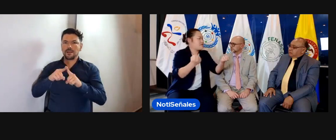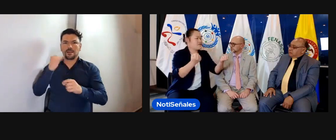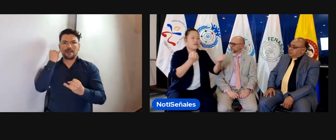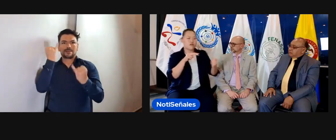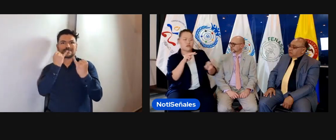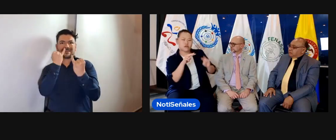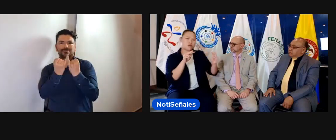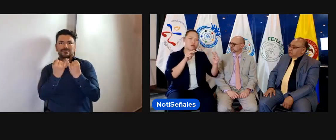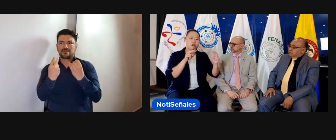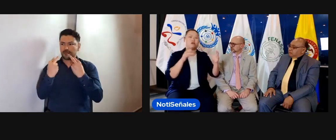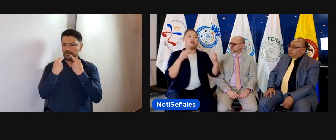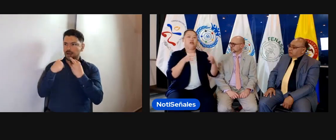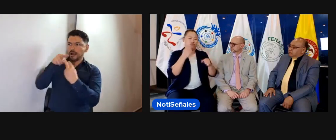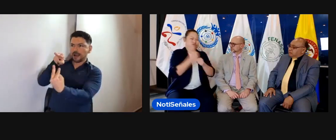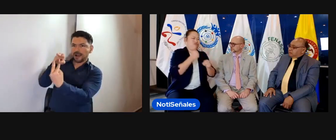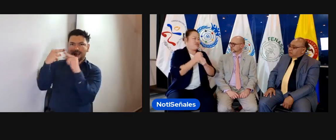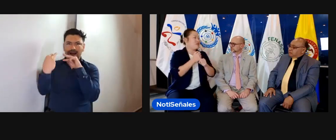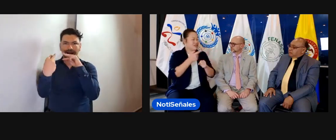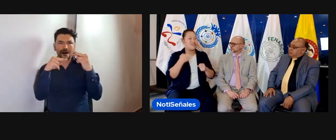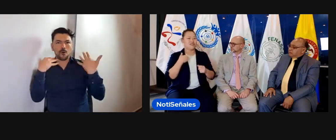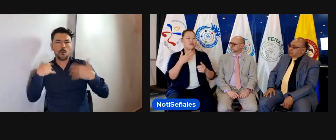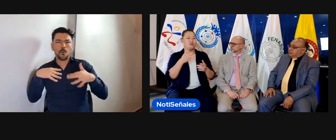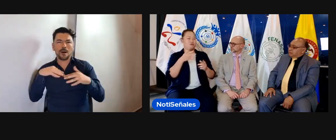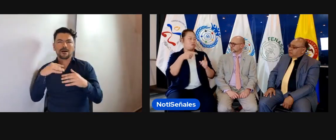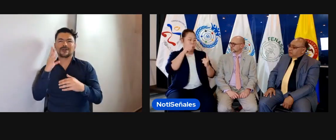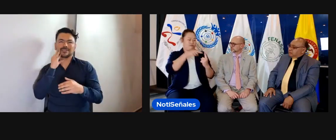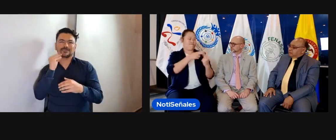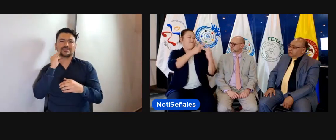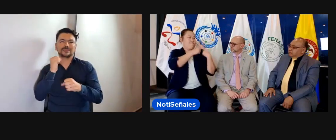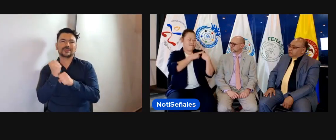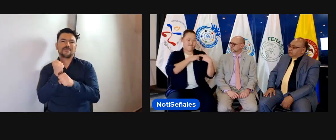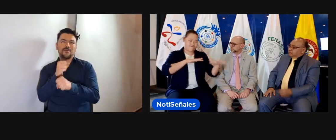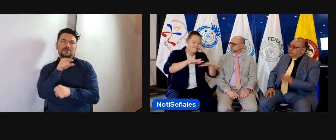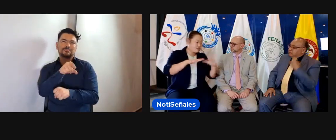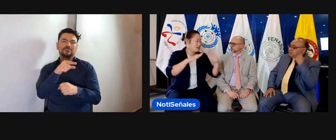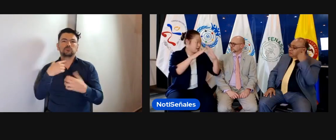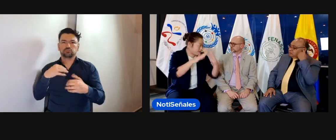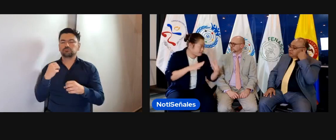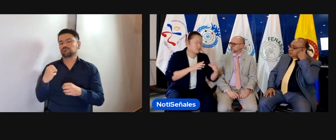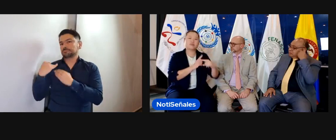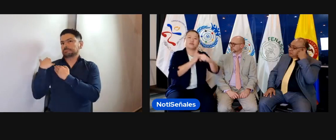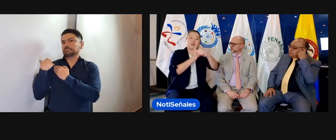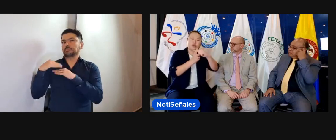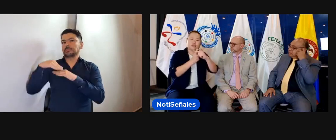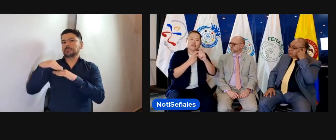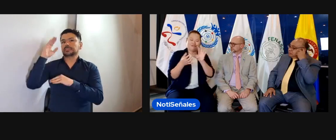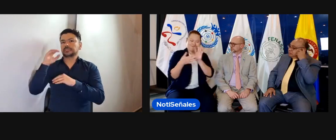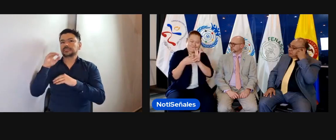esa identidad de personas sordas que hay por todo el mundo, y ese trabajo que hacemos todos nosotros, ¿no?